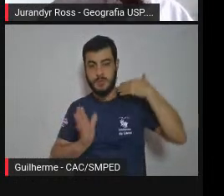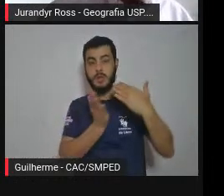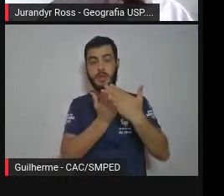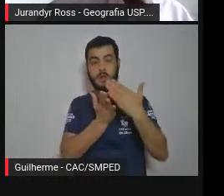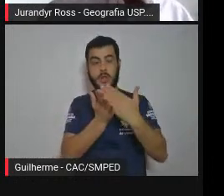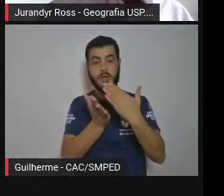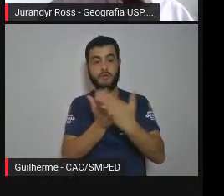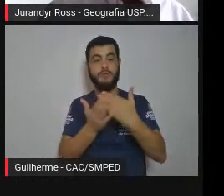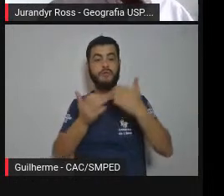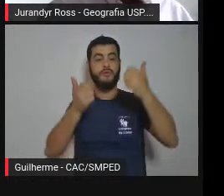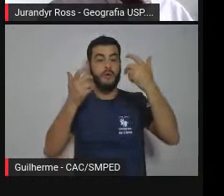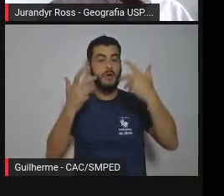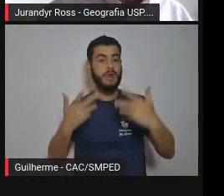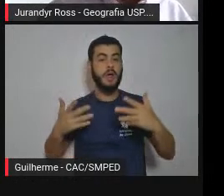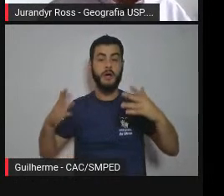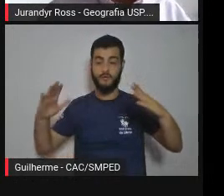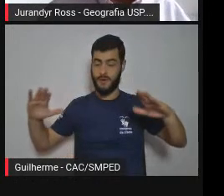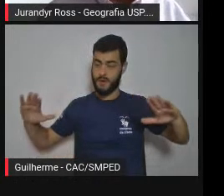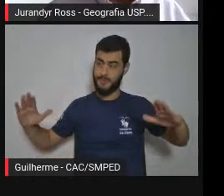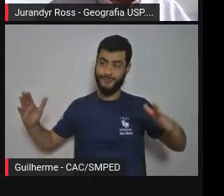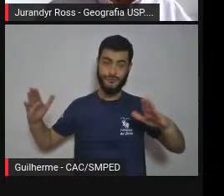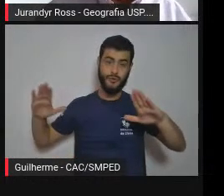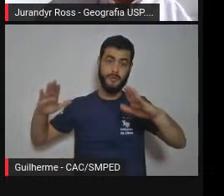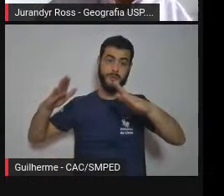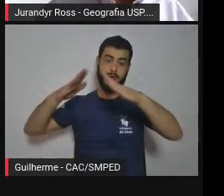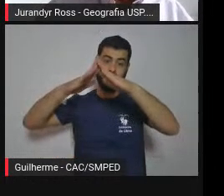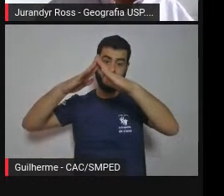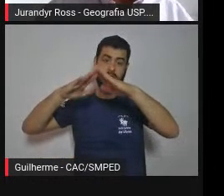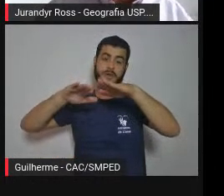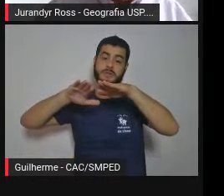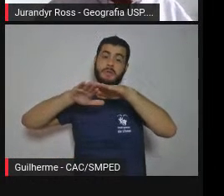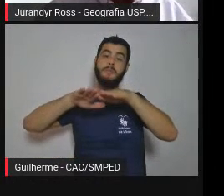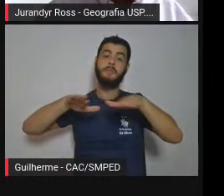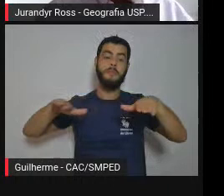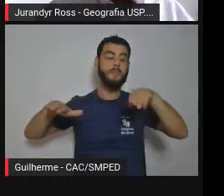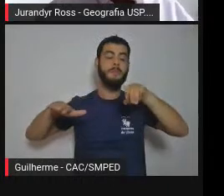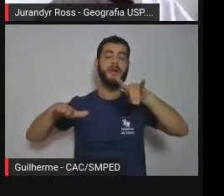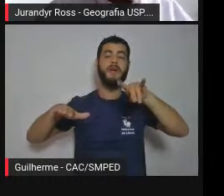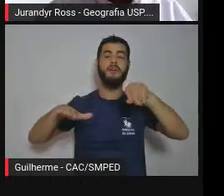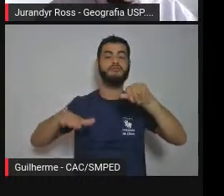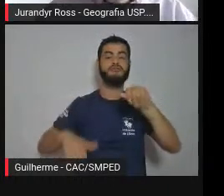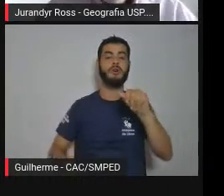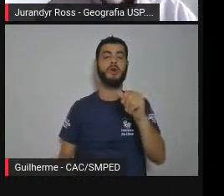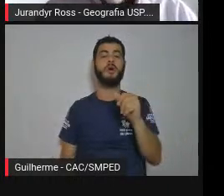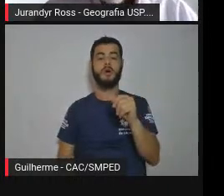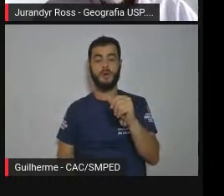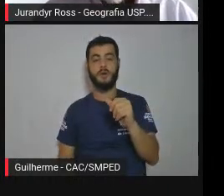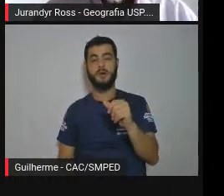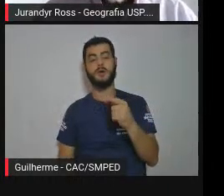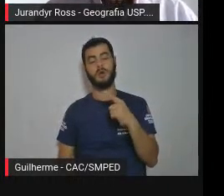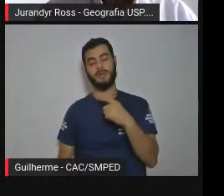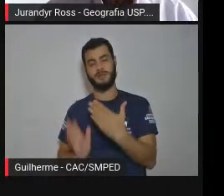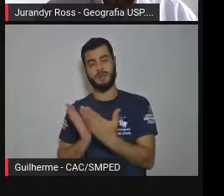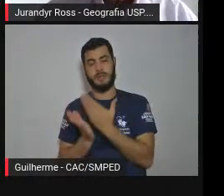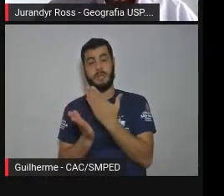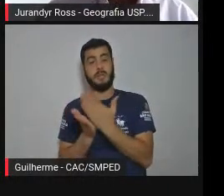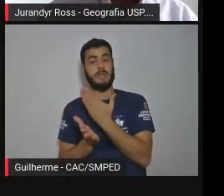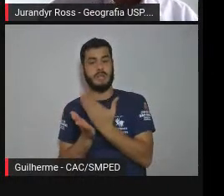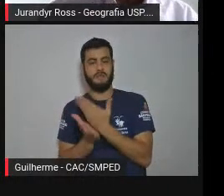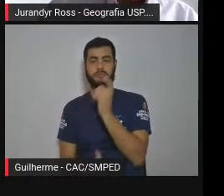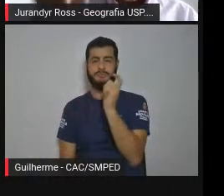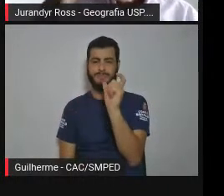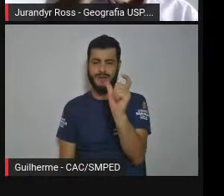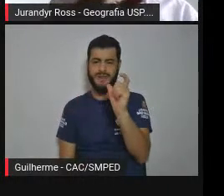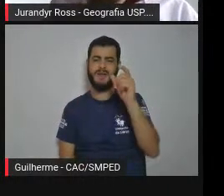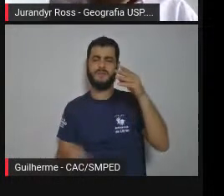que o perfil geomorfológico que está aqui no livro do Caio, mostra justamente